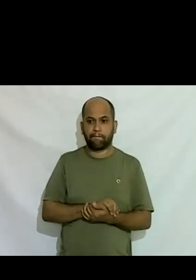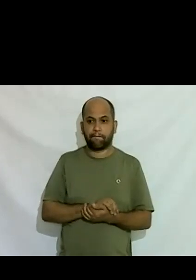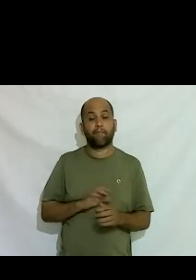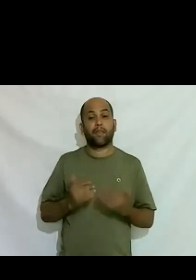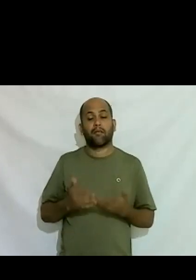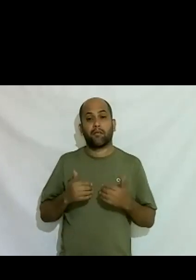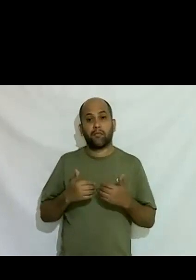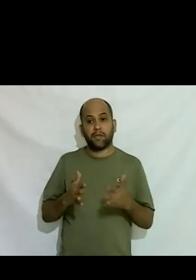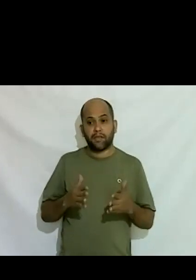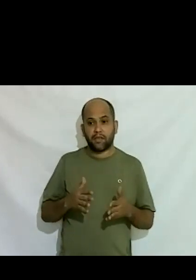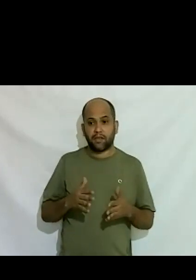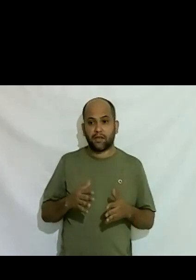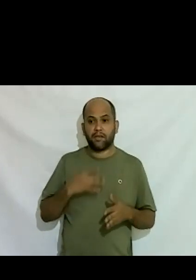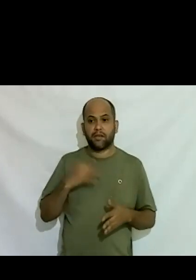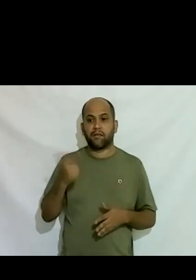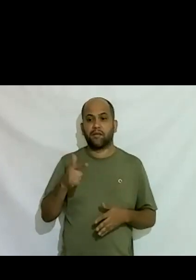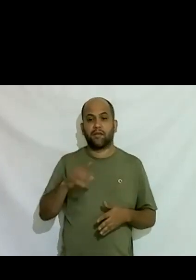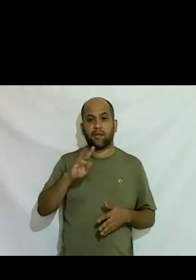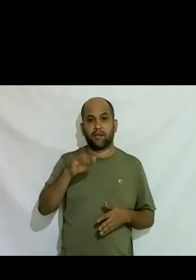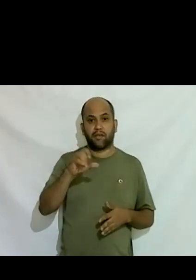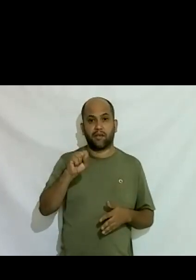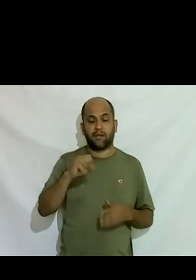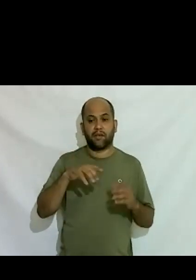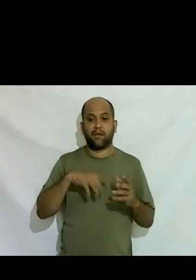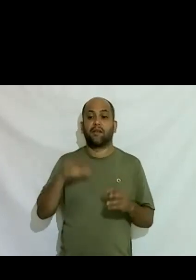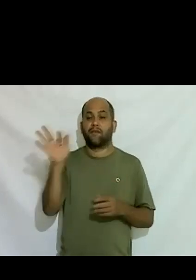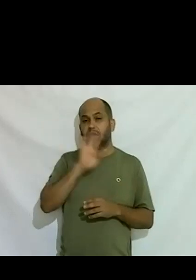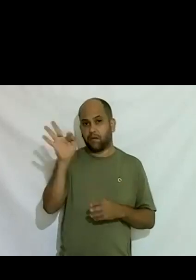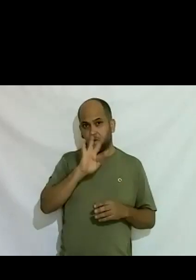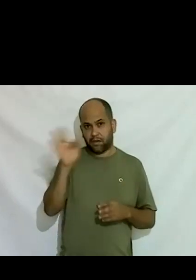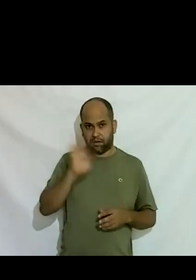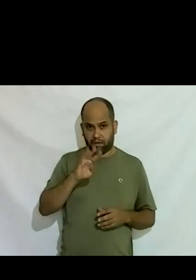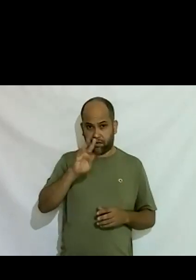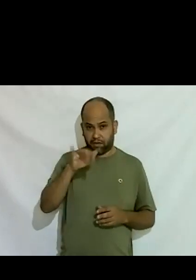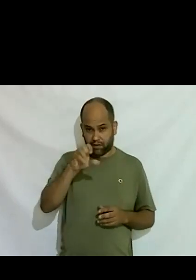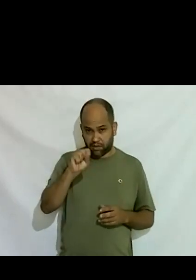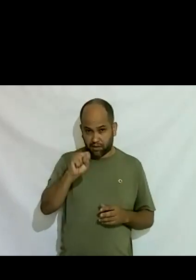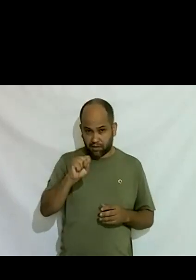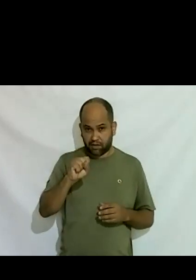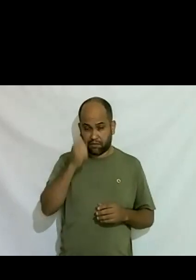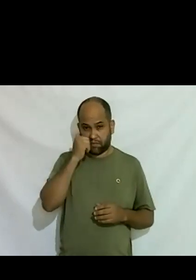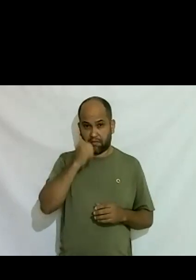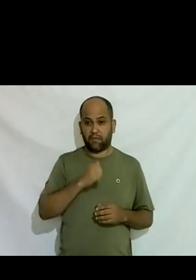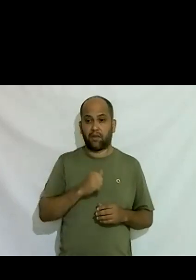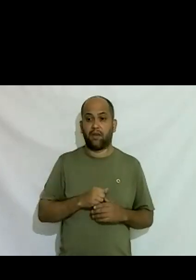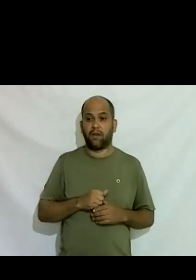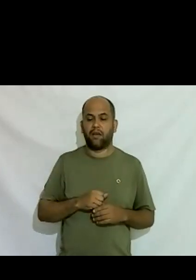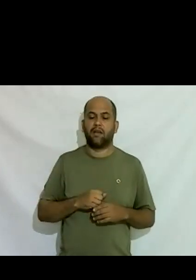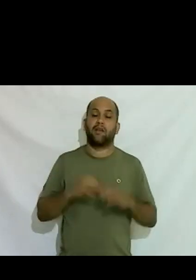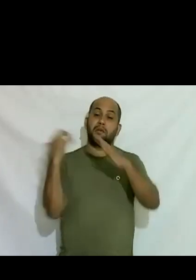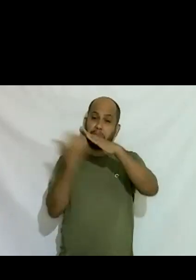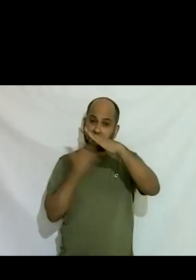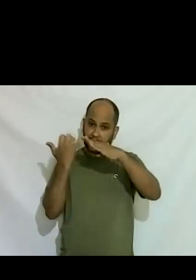em 2007 não havia trans universidade não havia trans é empresas